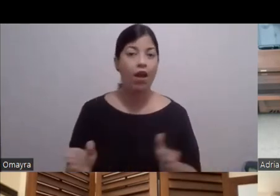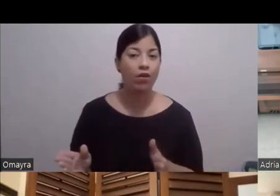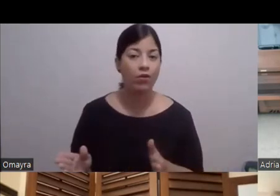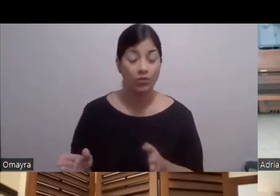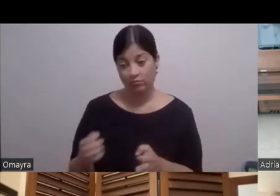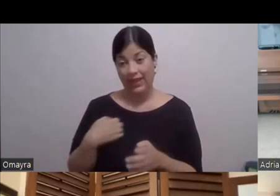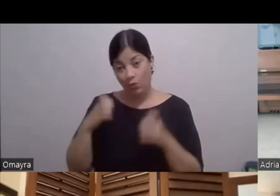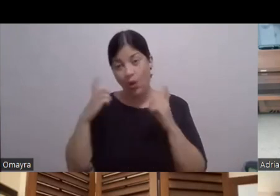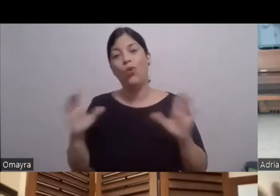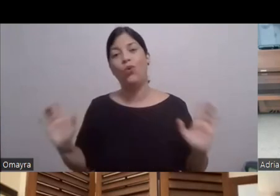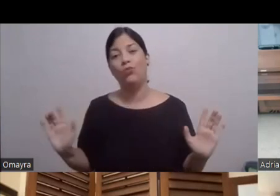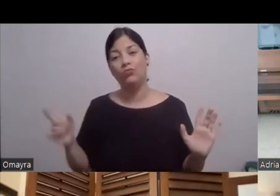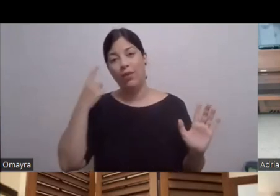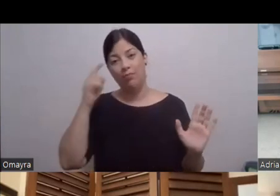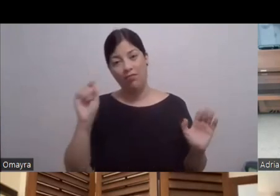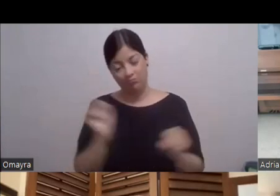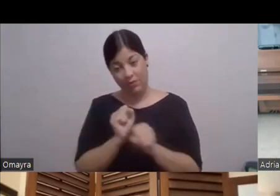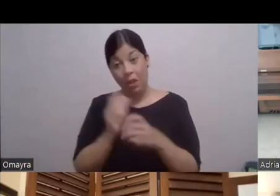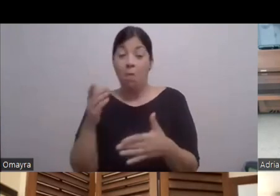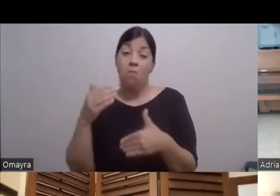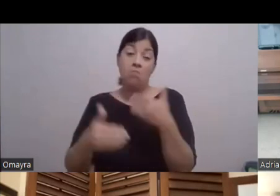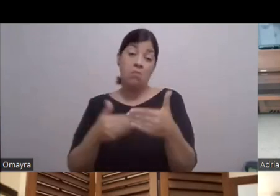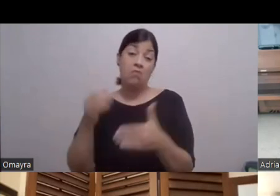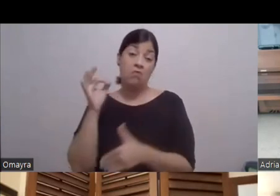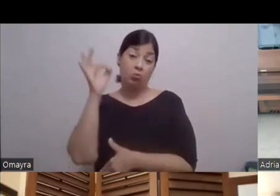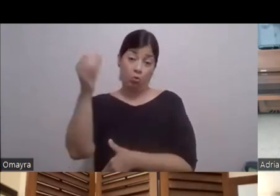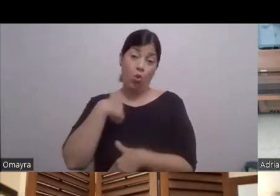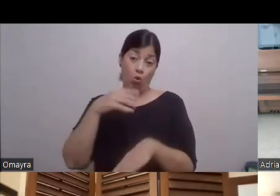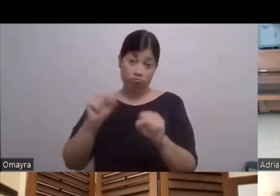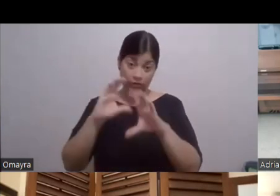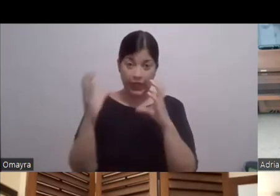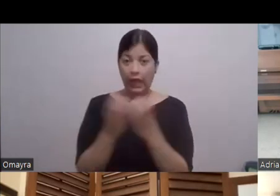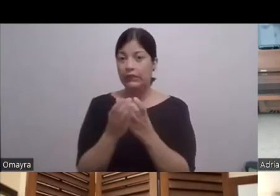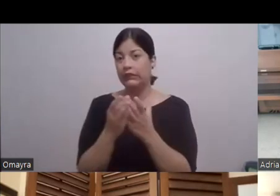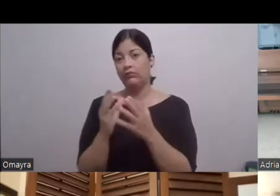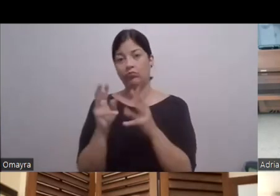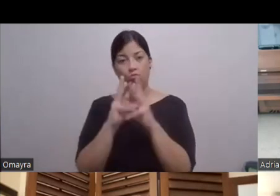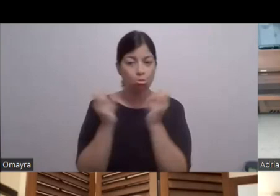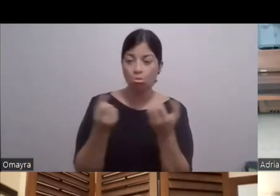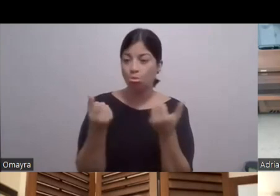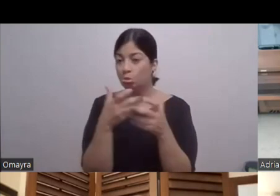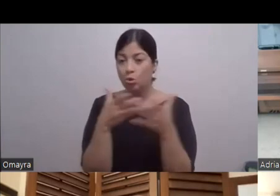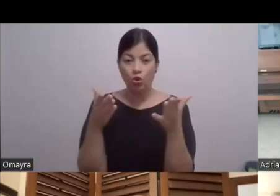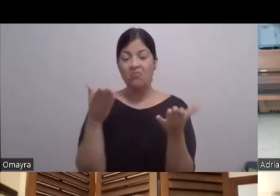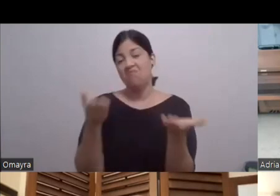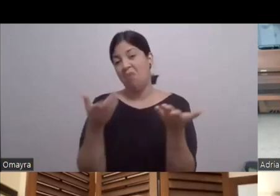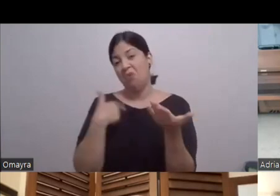No sé En un futuro Tomo unas clases Unos talleres Lo que sea Y le puedo entrar Pero ahora mismo No lo